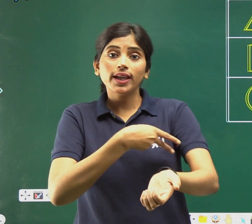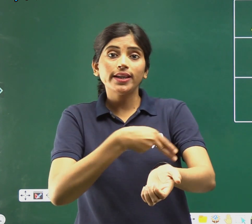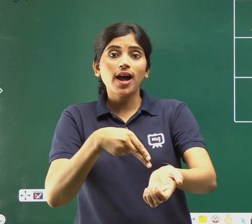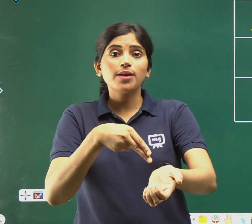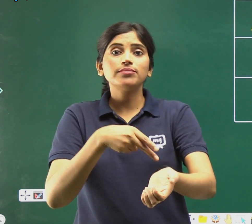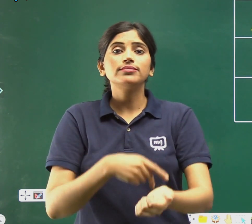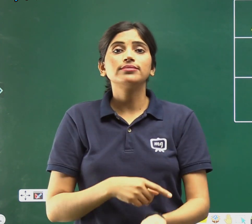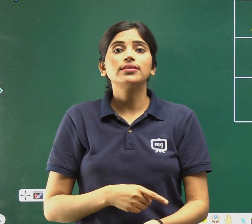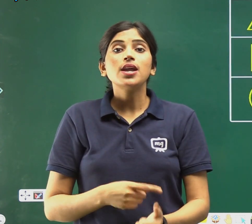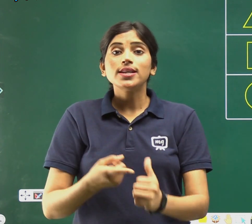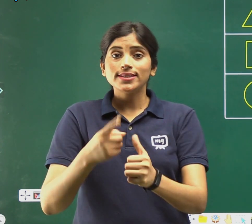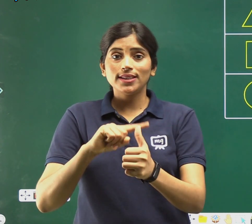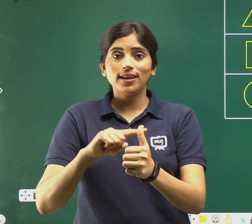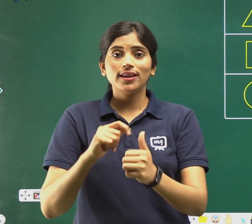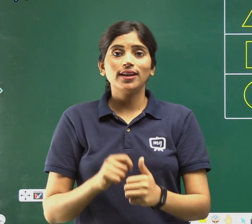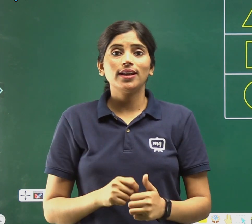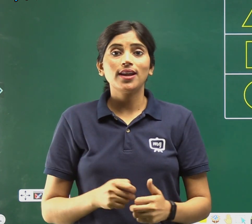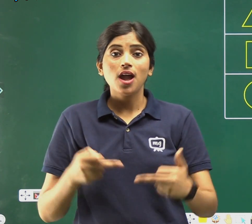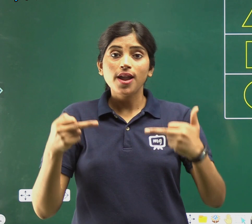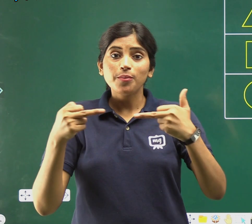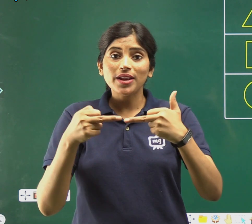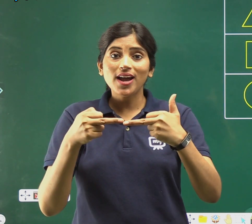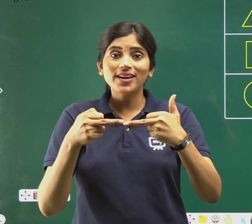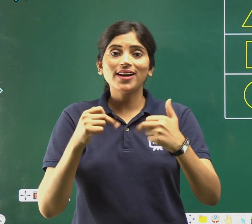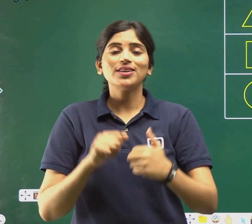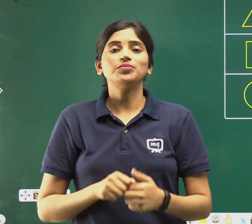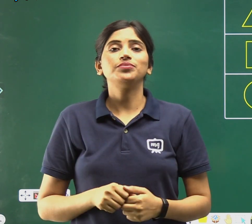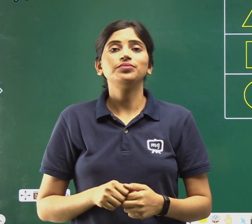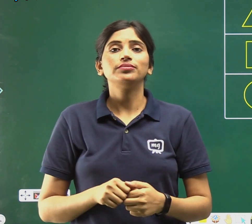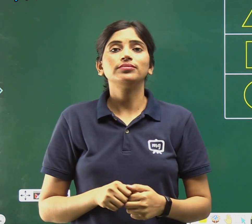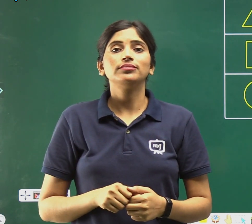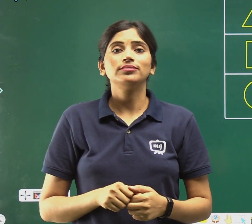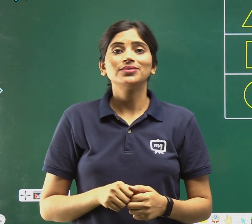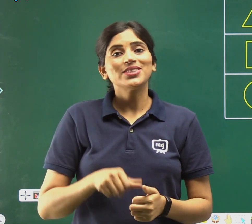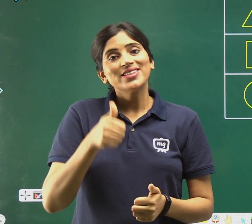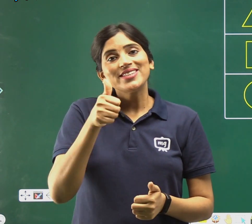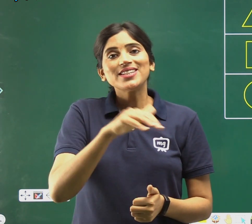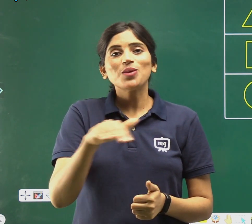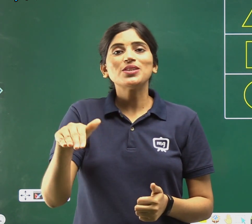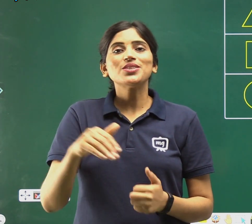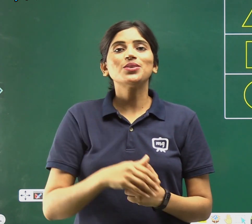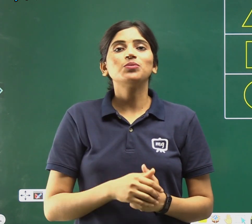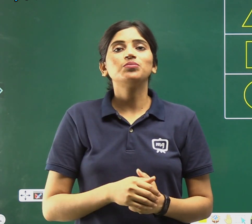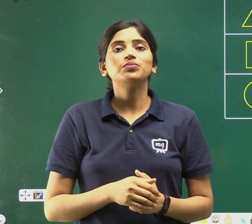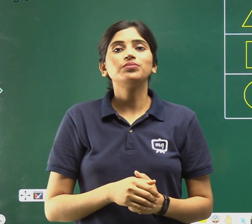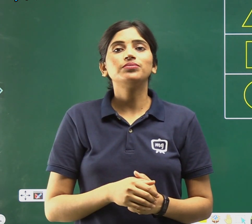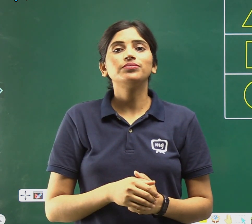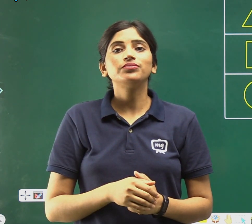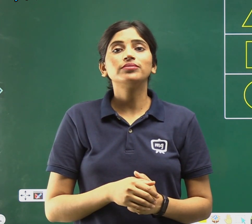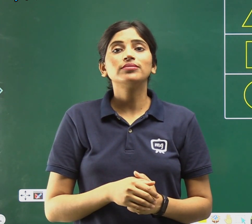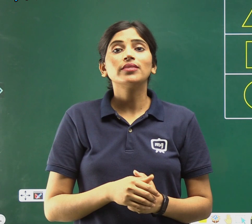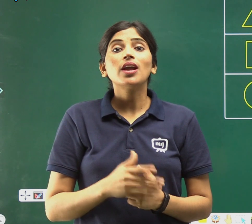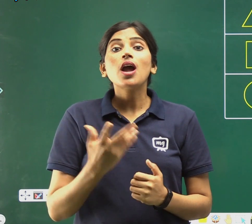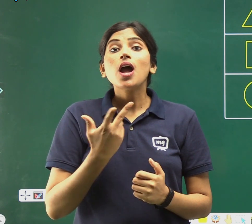से मिलाना ठीक है बच्चों, ये